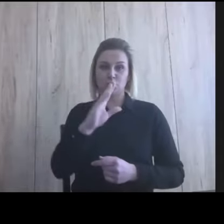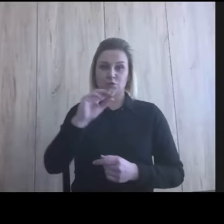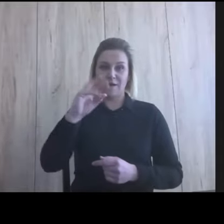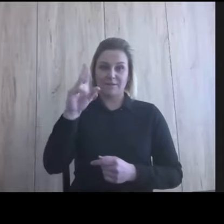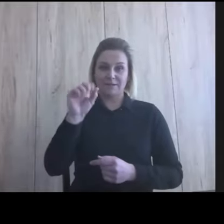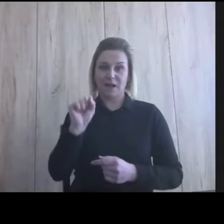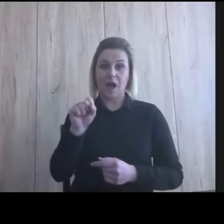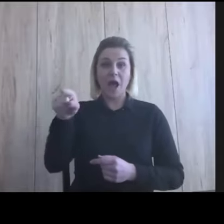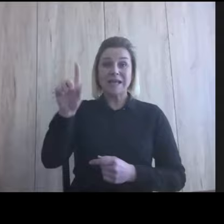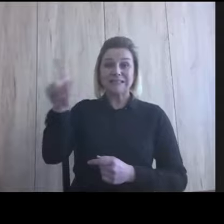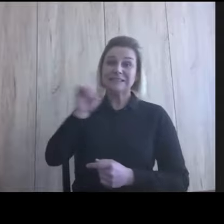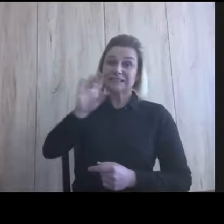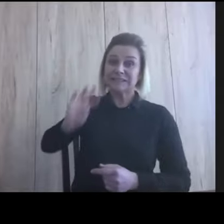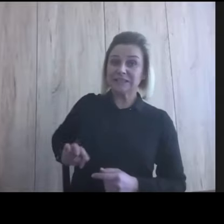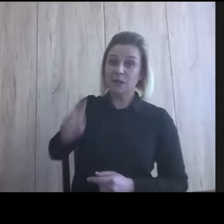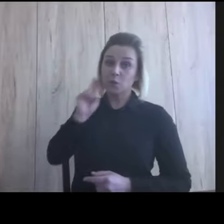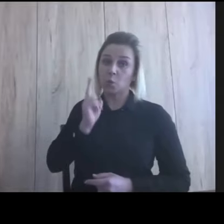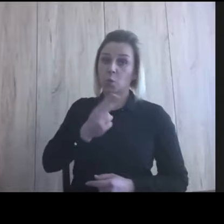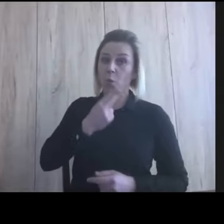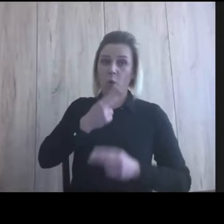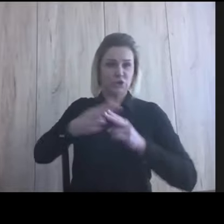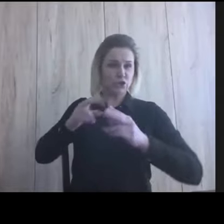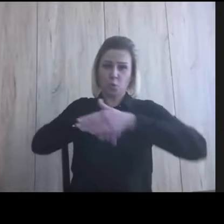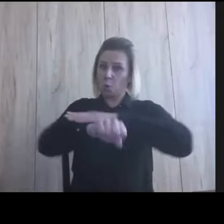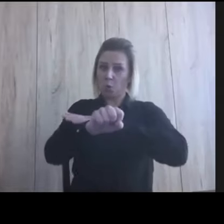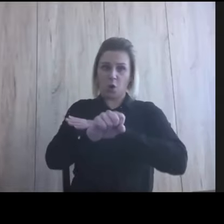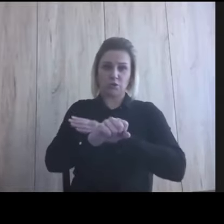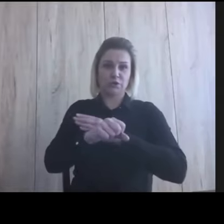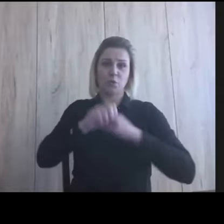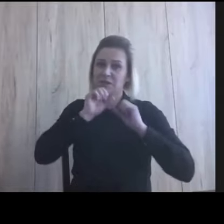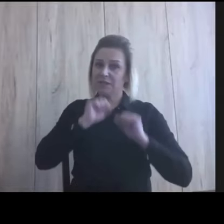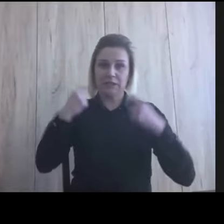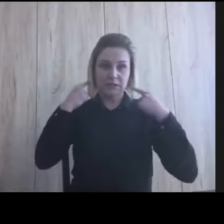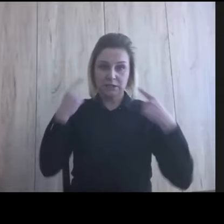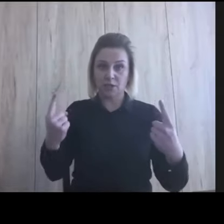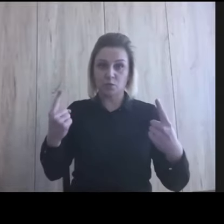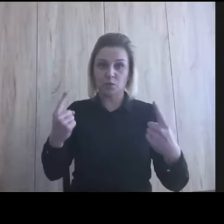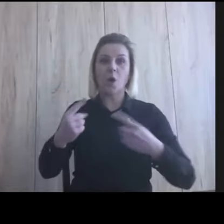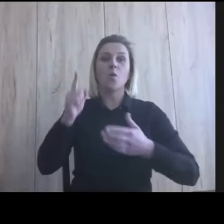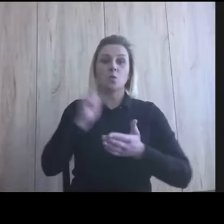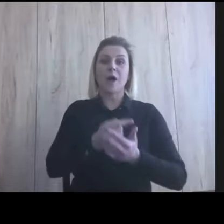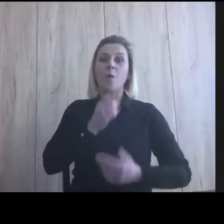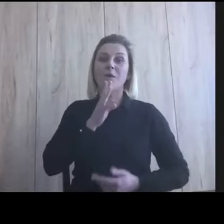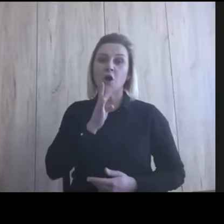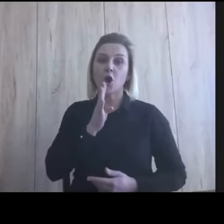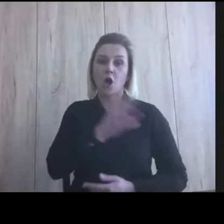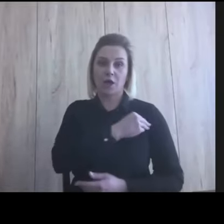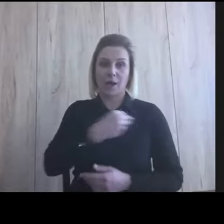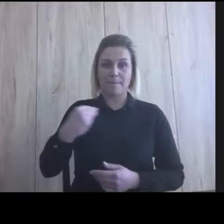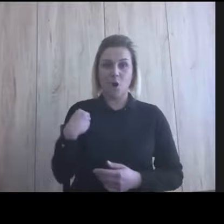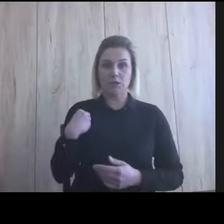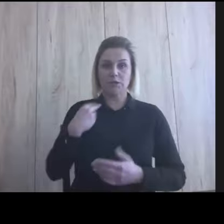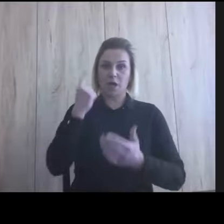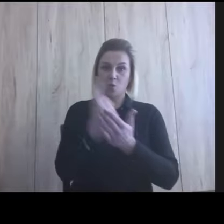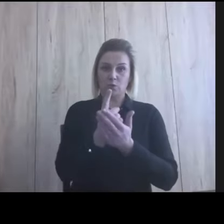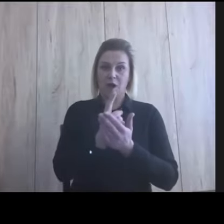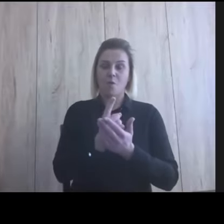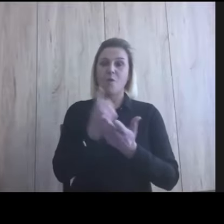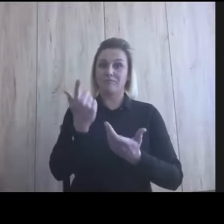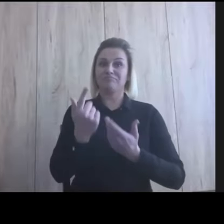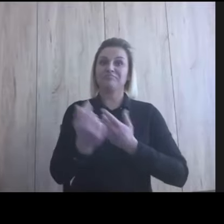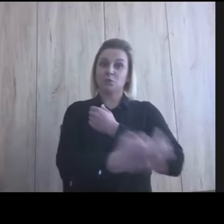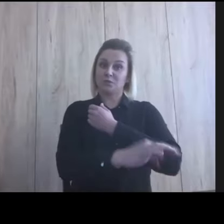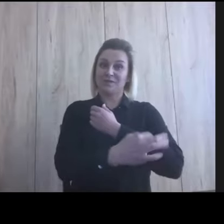głuchy od urodzenia. Urodził się głuchy, nigdy nie słyszał i skończył filologię polską na Uniwersytecie Adama Mickiewicza w